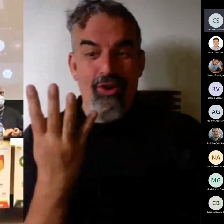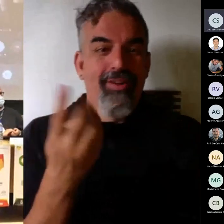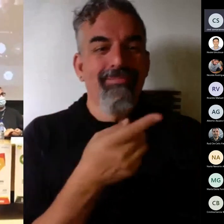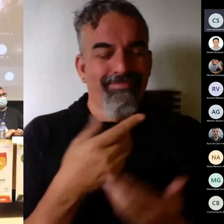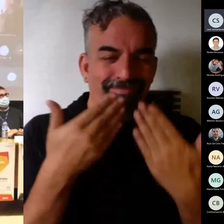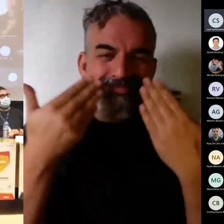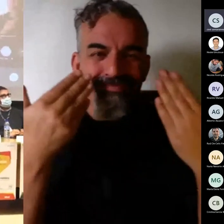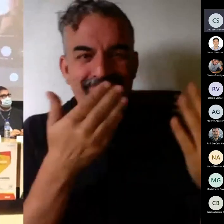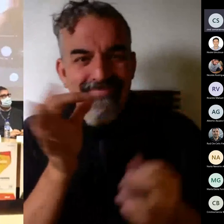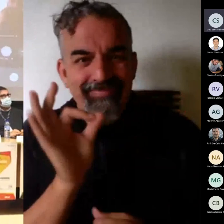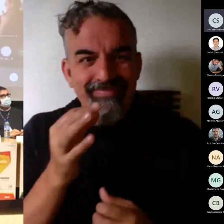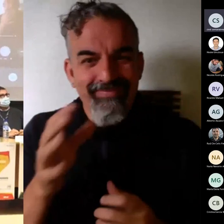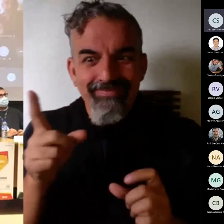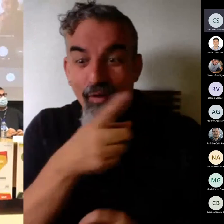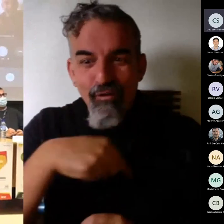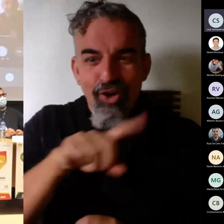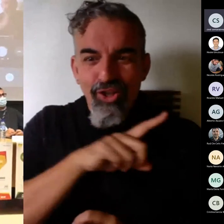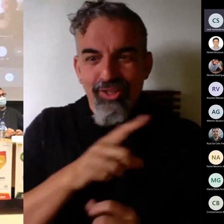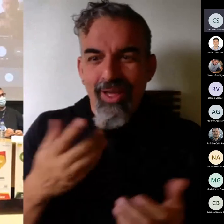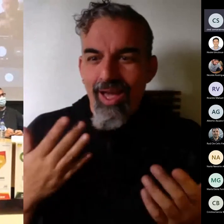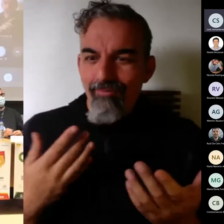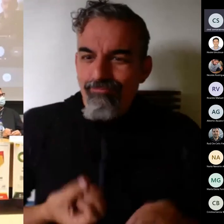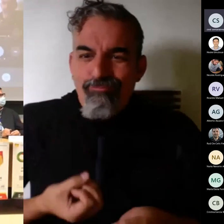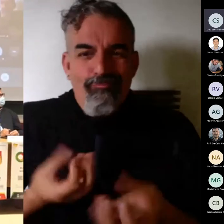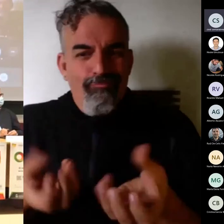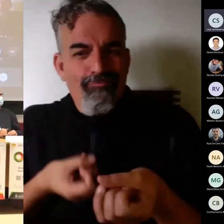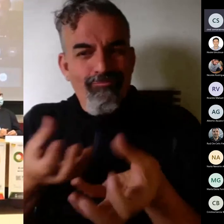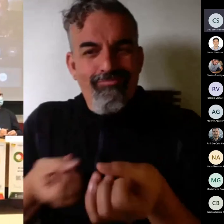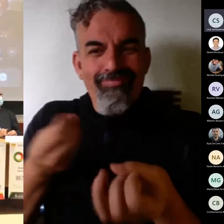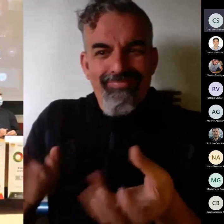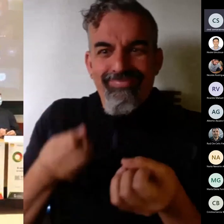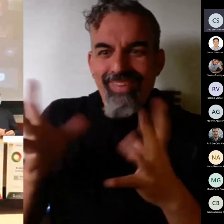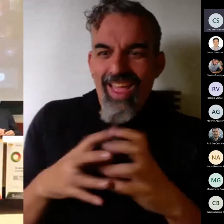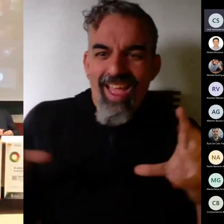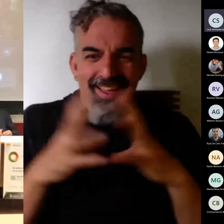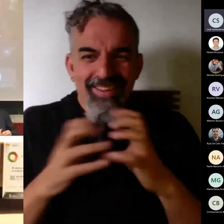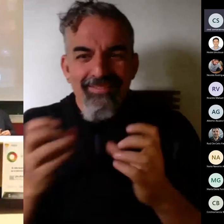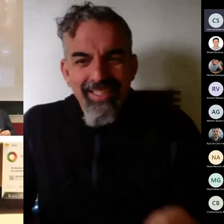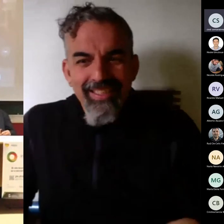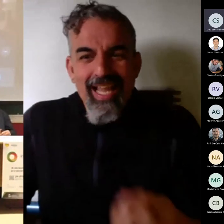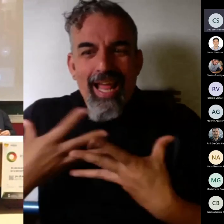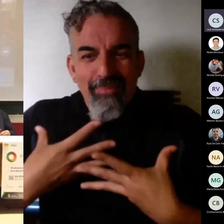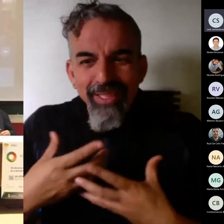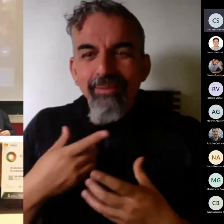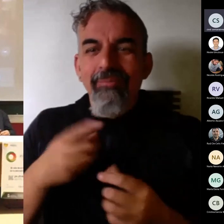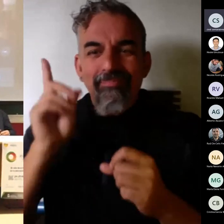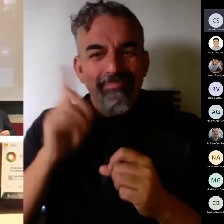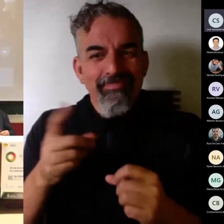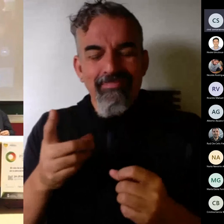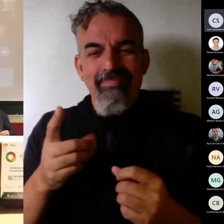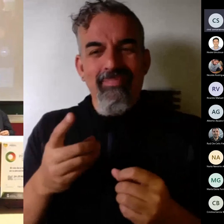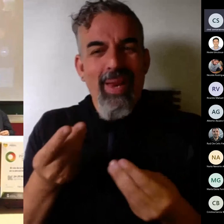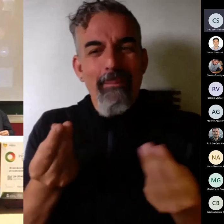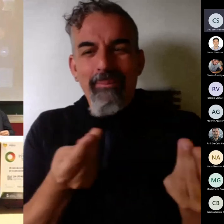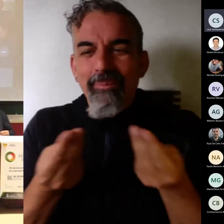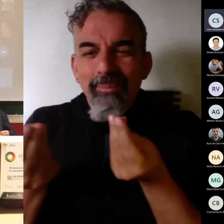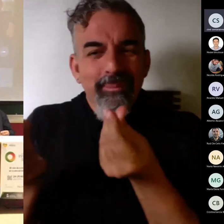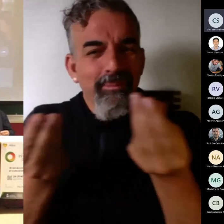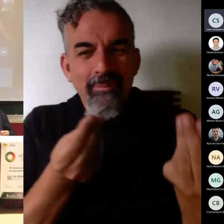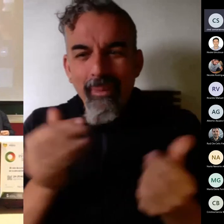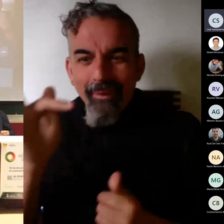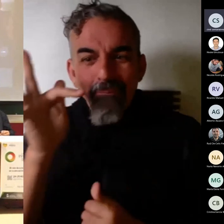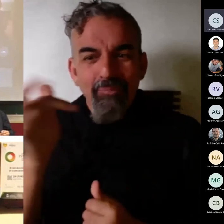vuestro entusiasmo en la hora de hablar todo lo que nos habéis transmitido las buenas sintonías todas las ideas